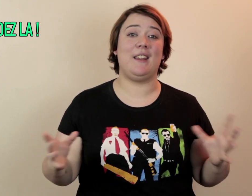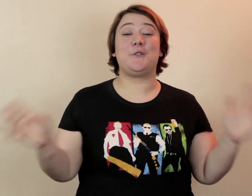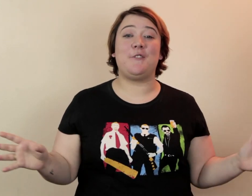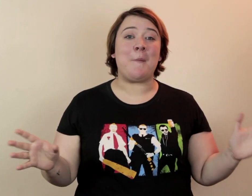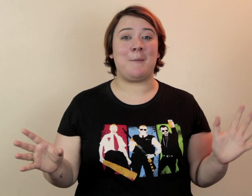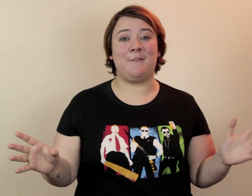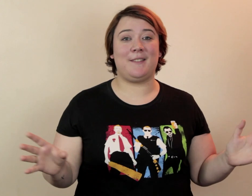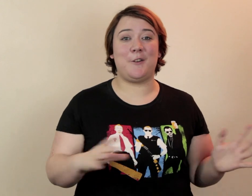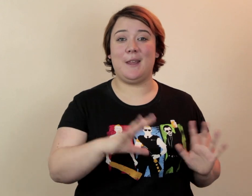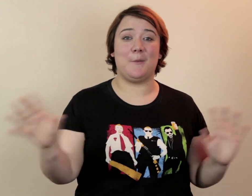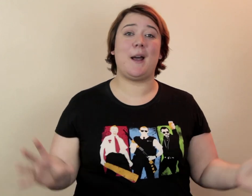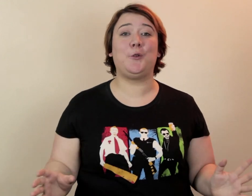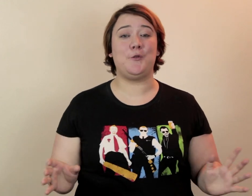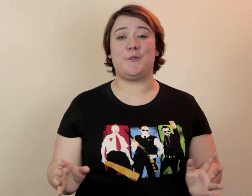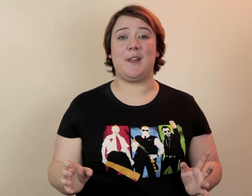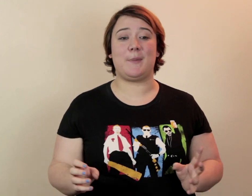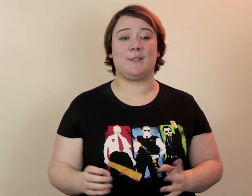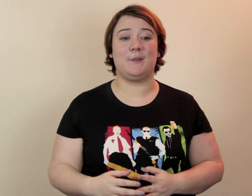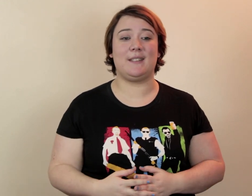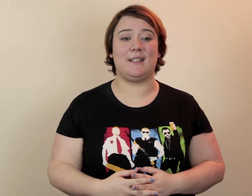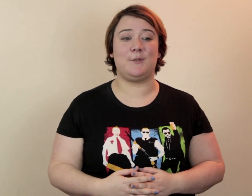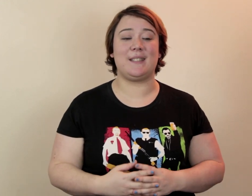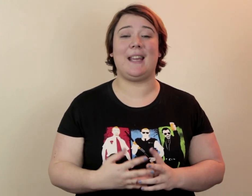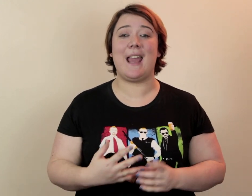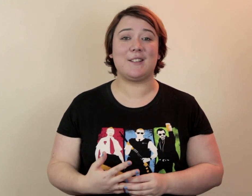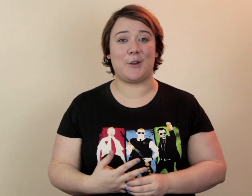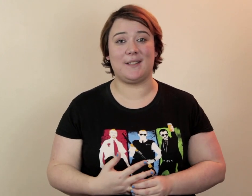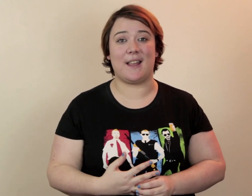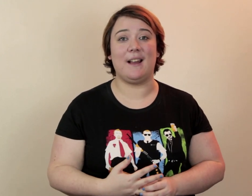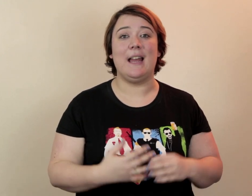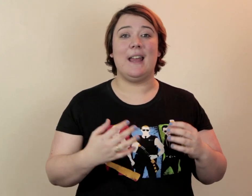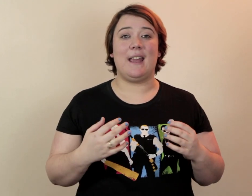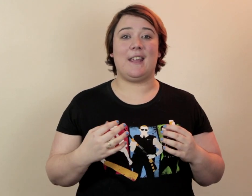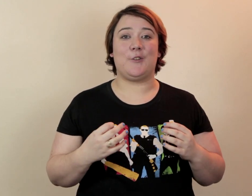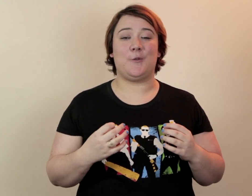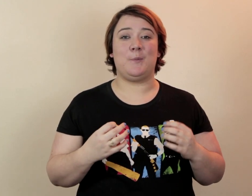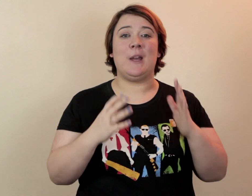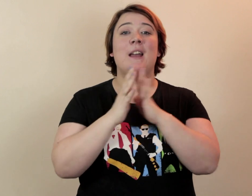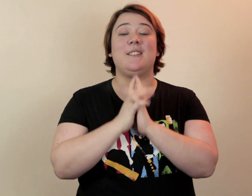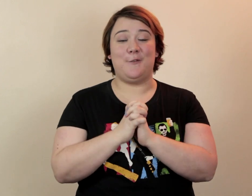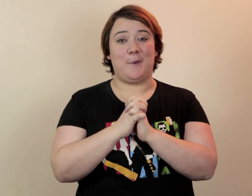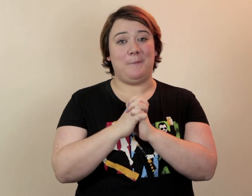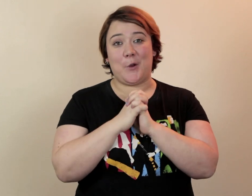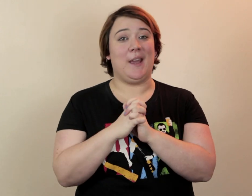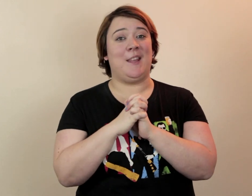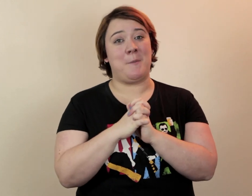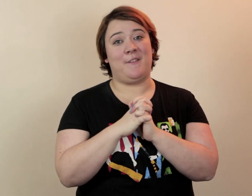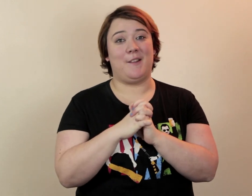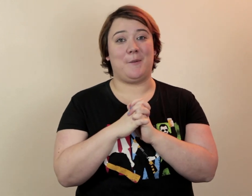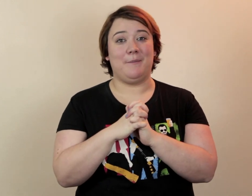Je vends la Manfa Delui Partout où je vais Parce que c'est une série extraordinaire Et que S'il vous plaît Regardez la Manfa Delui